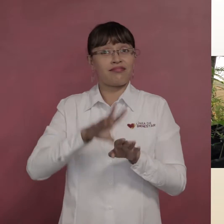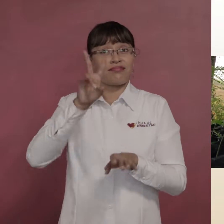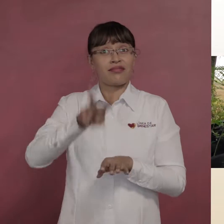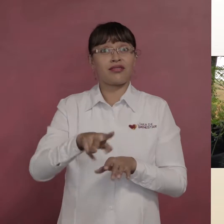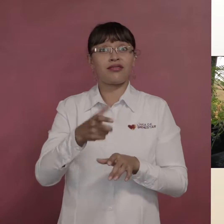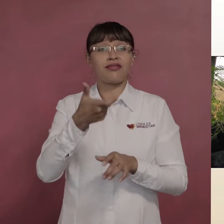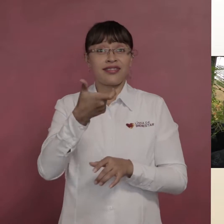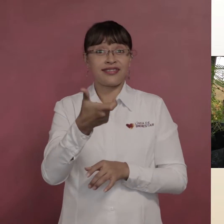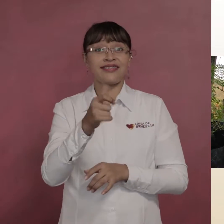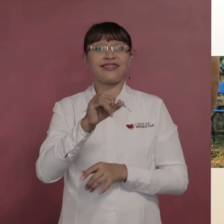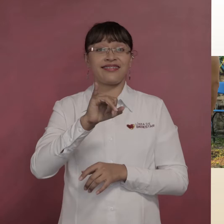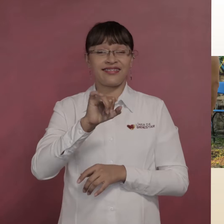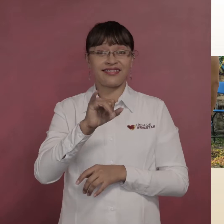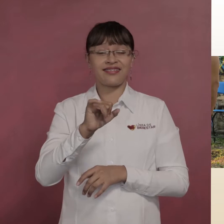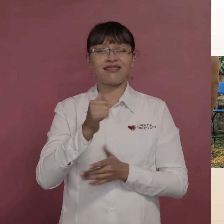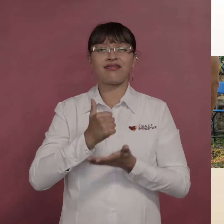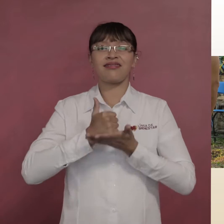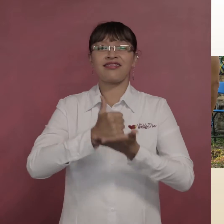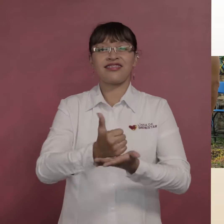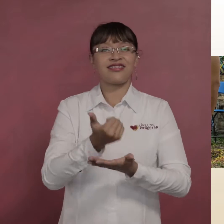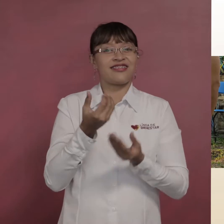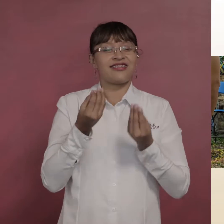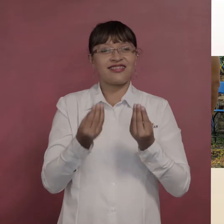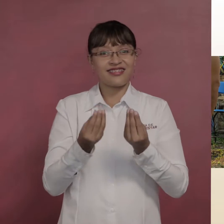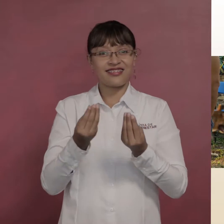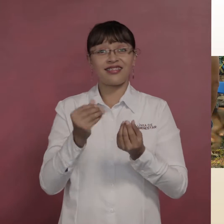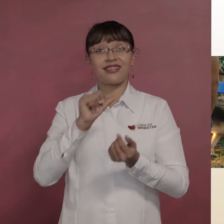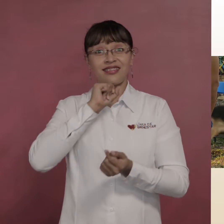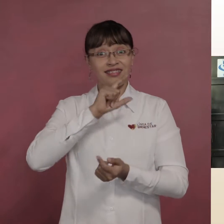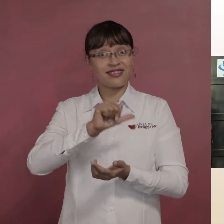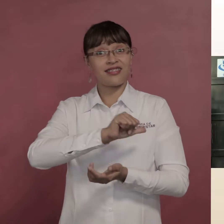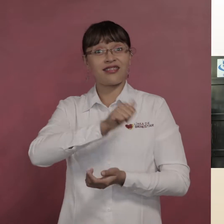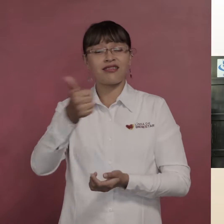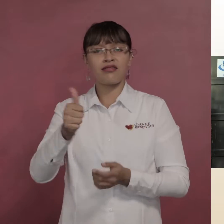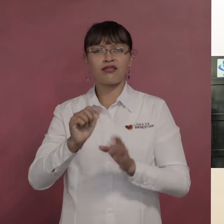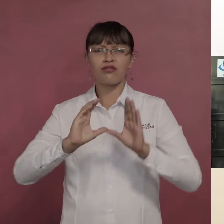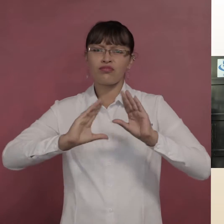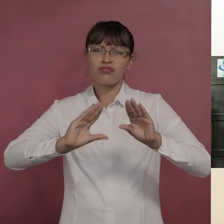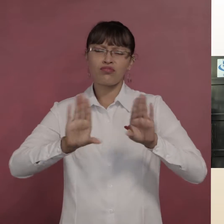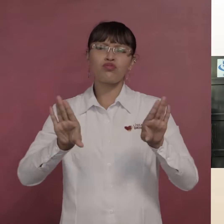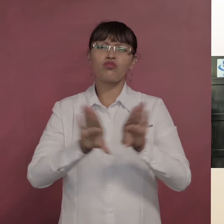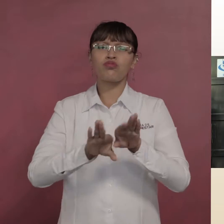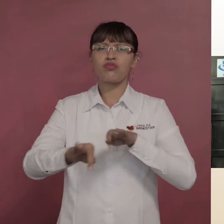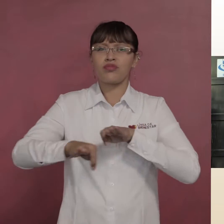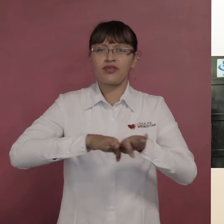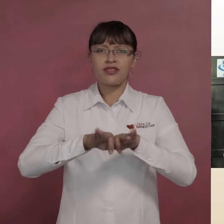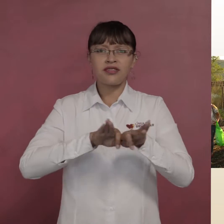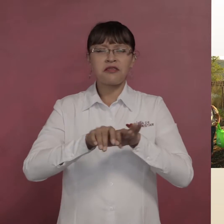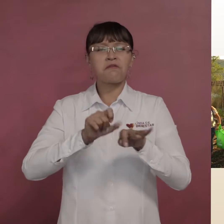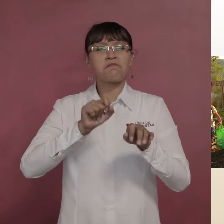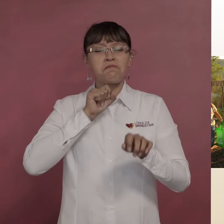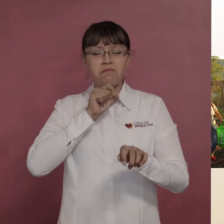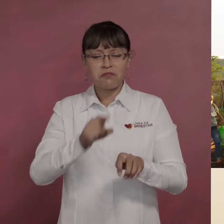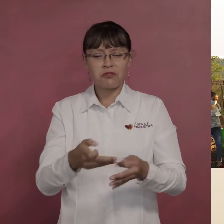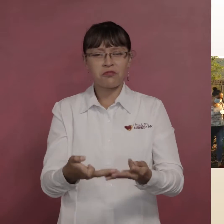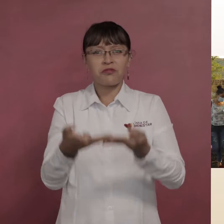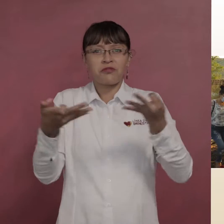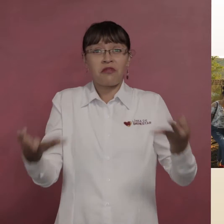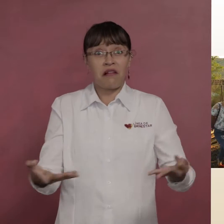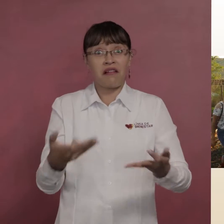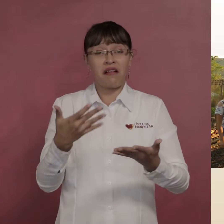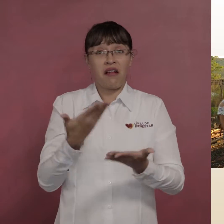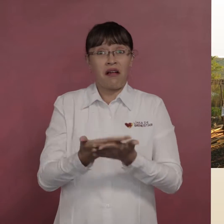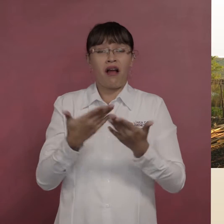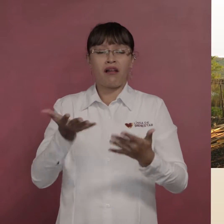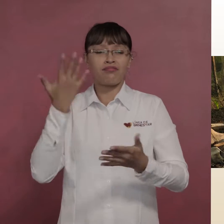económico, sí, nos ha ayudado mucho. Y en otra nos ha enseñado a trabajar nuestras mismas tierras que